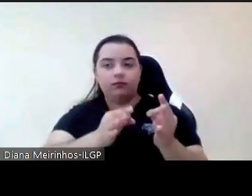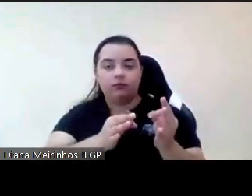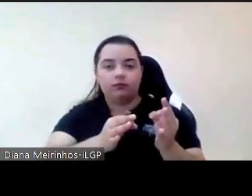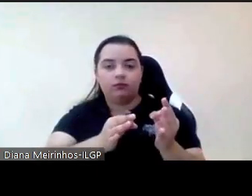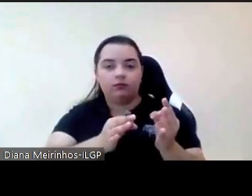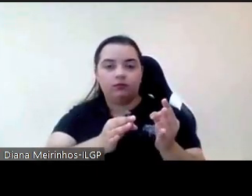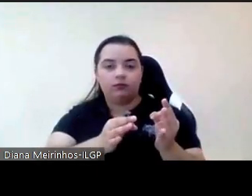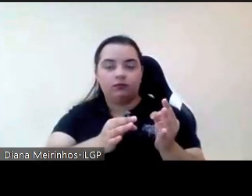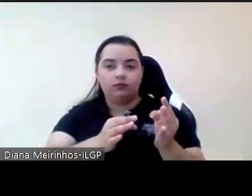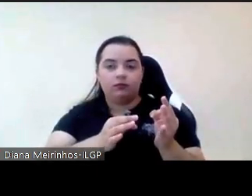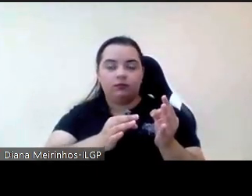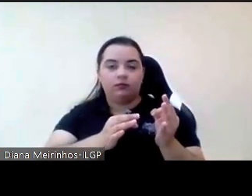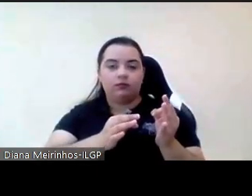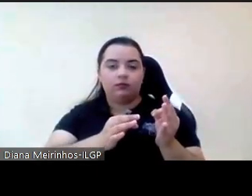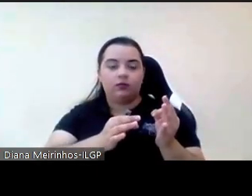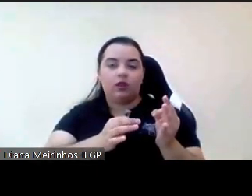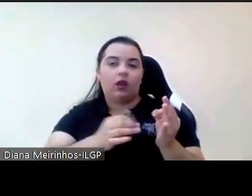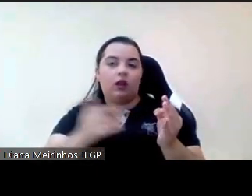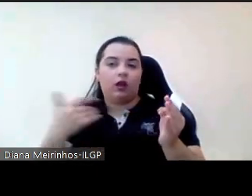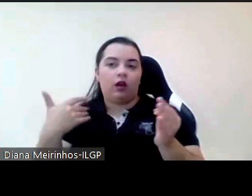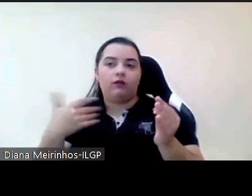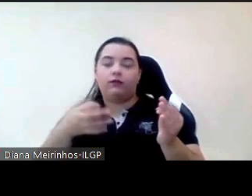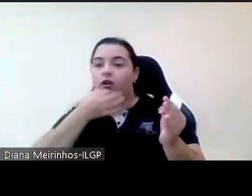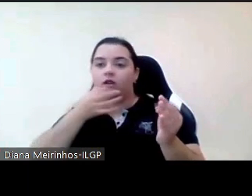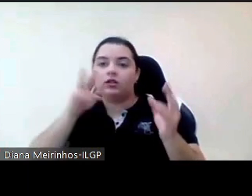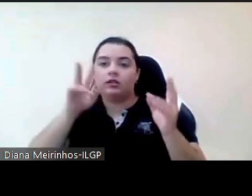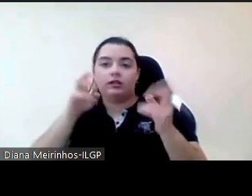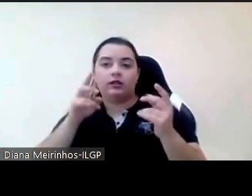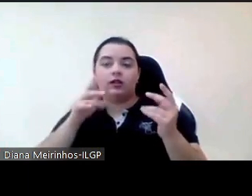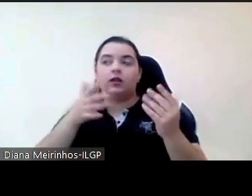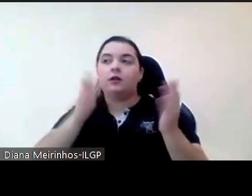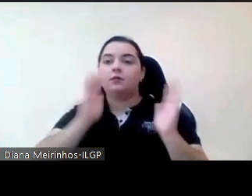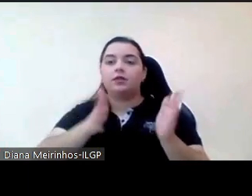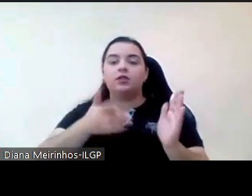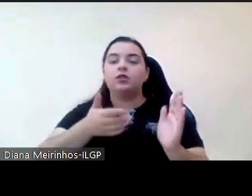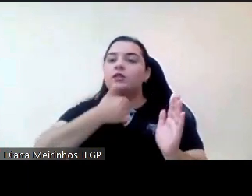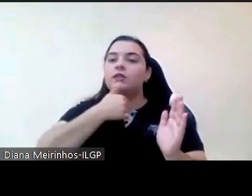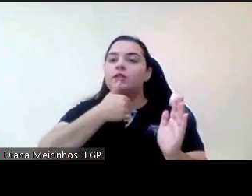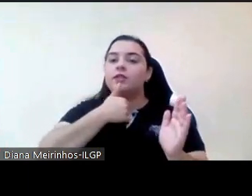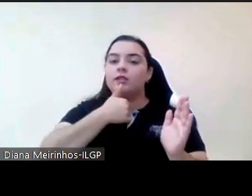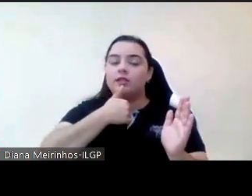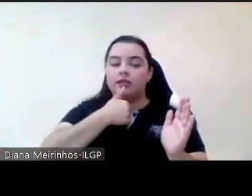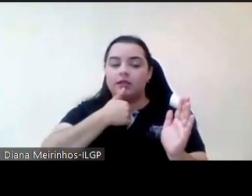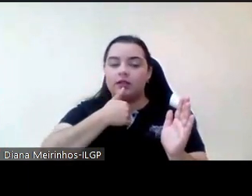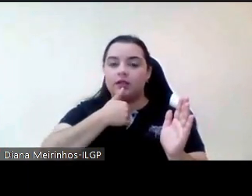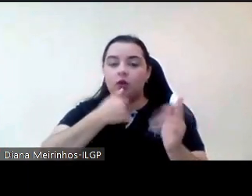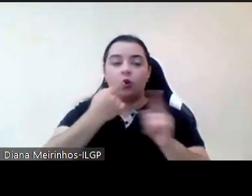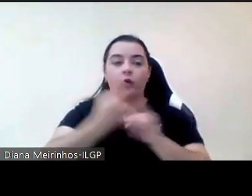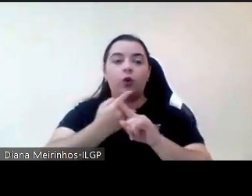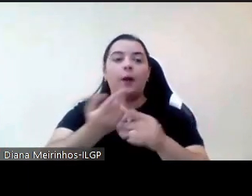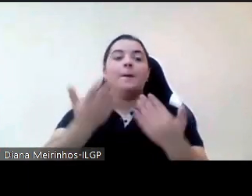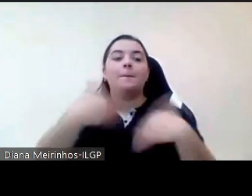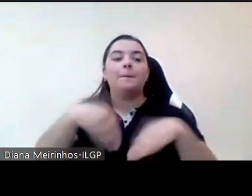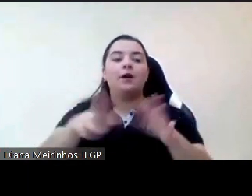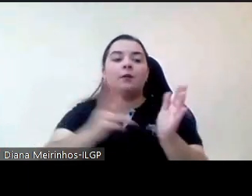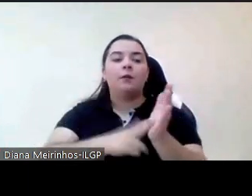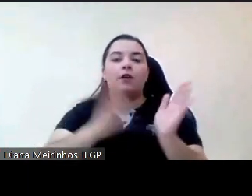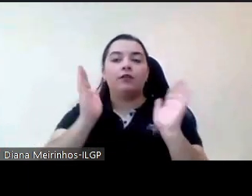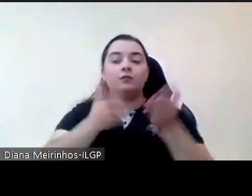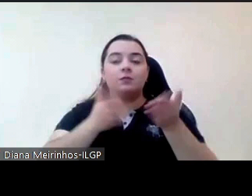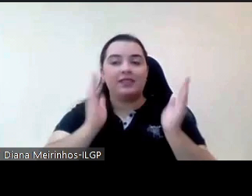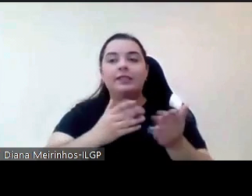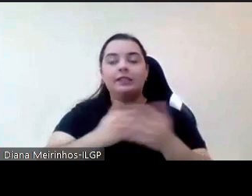necessidade da tomada de decisão com base em evidências com base em indicadores isso é absolutamente